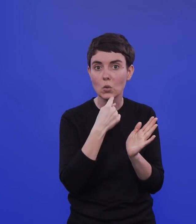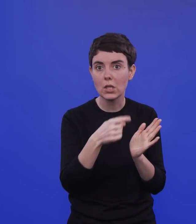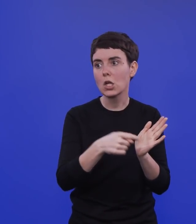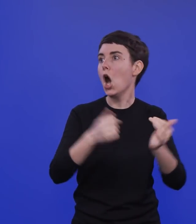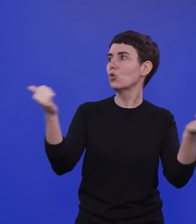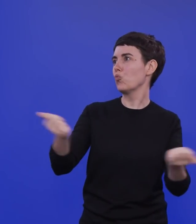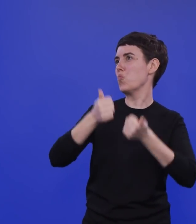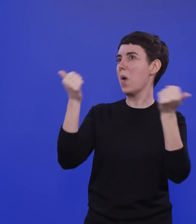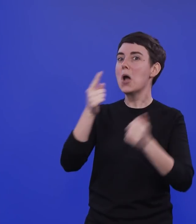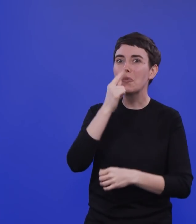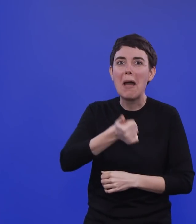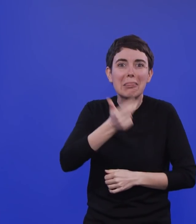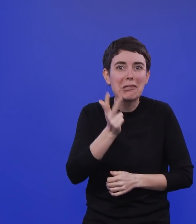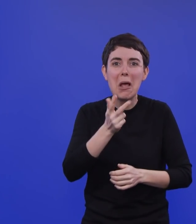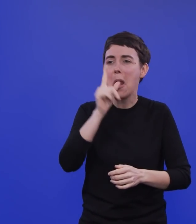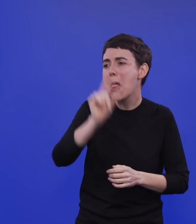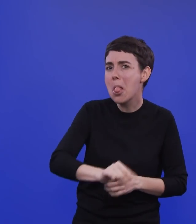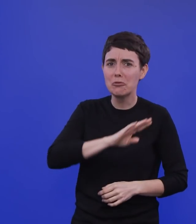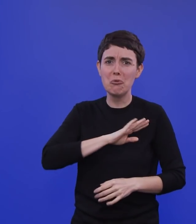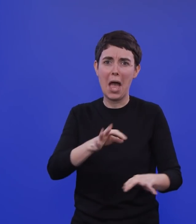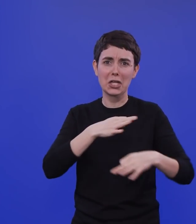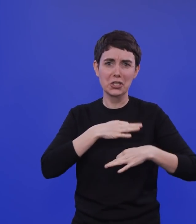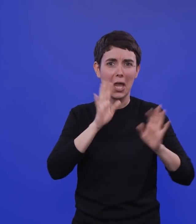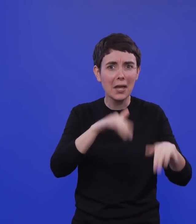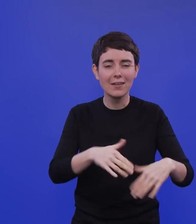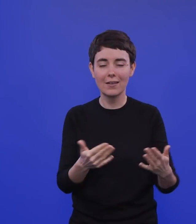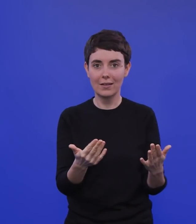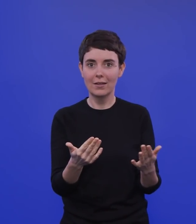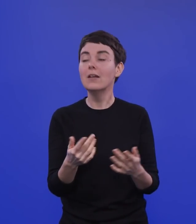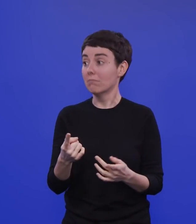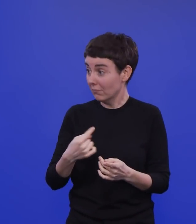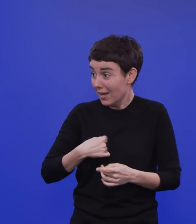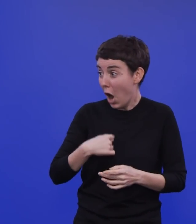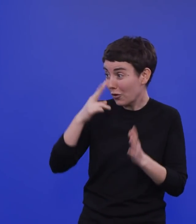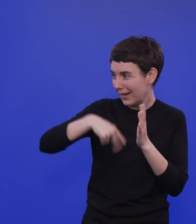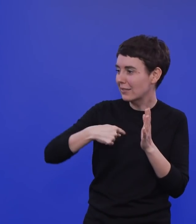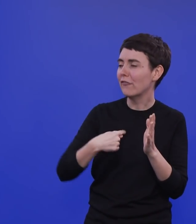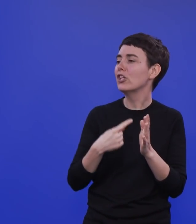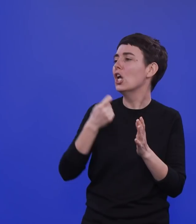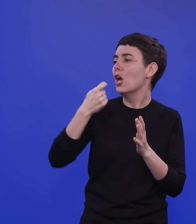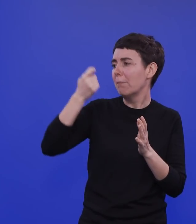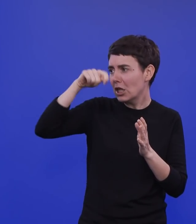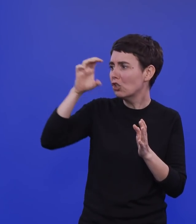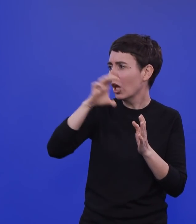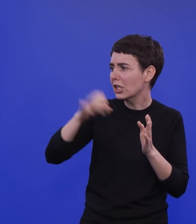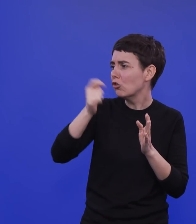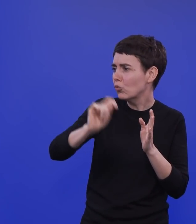toll, nur so wenige Schüler infiziert. Charité-Studie liefert Beleg, habe ich irgendwo gesehen. Ja, also